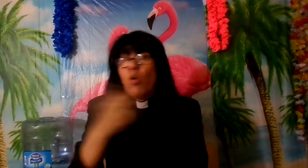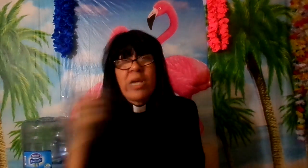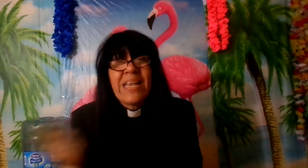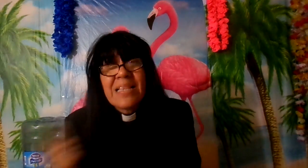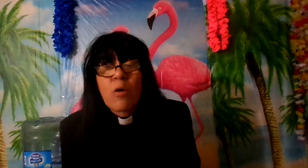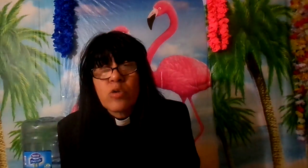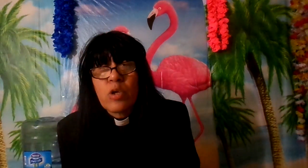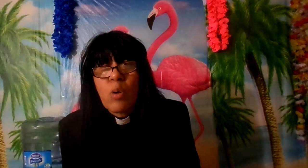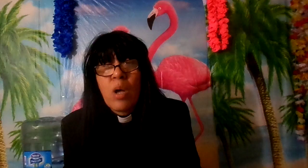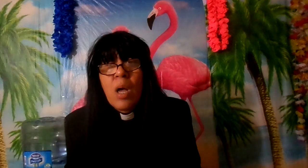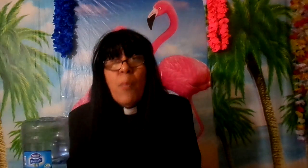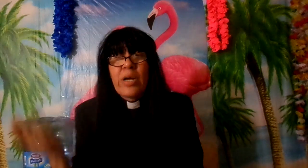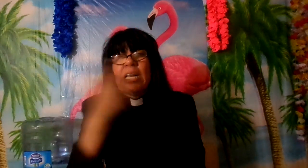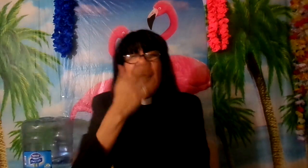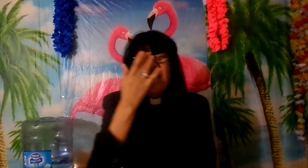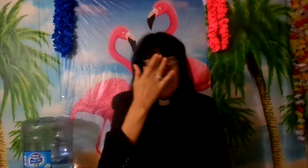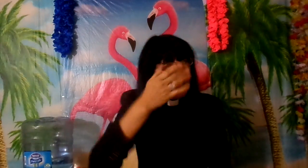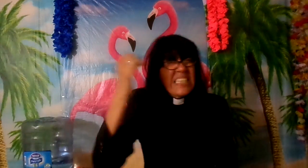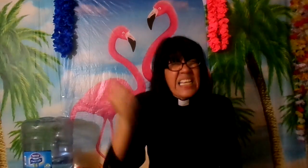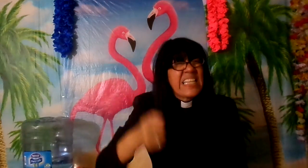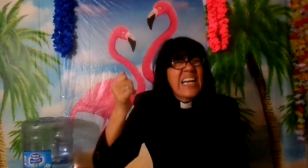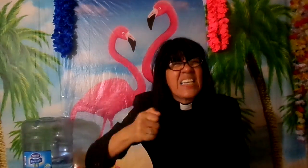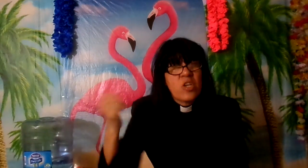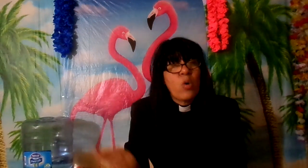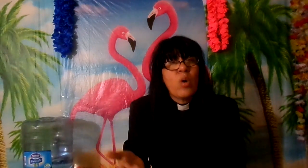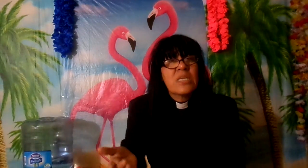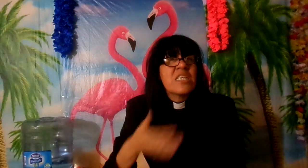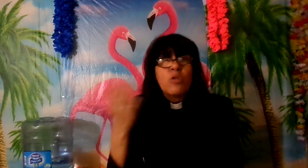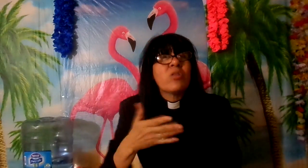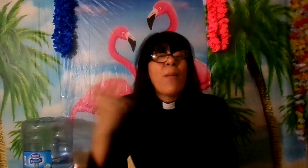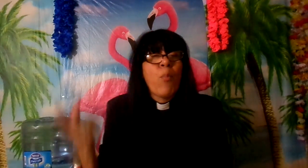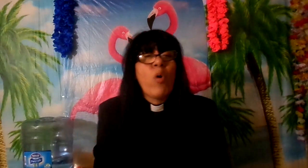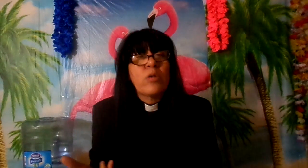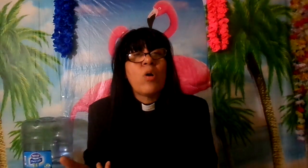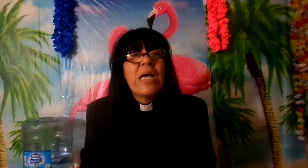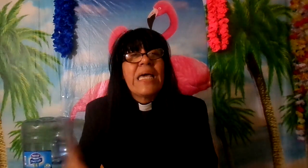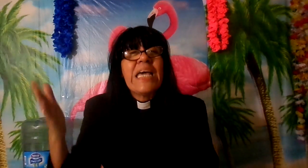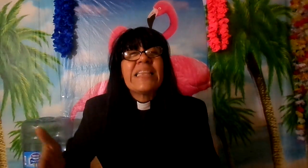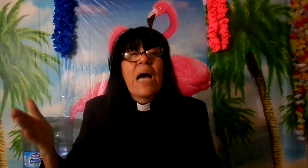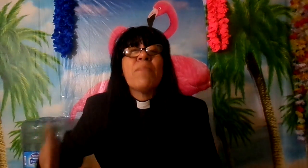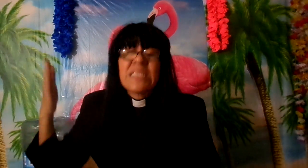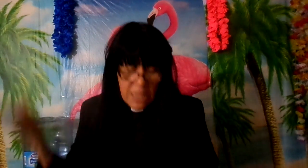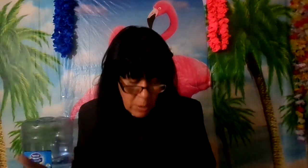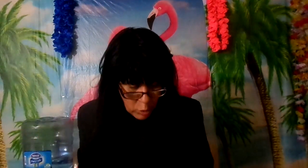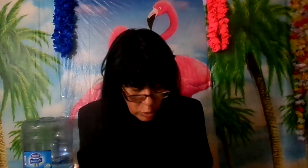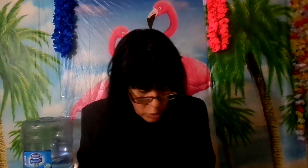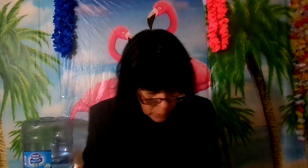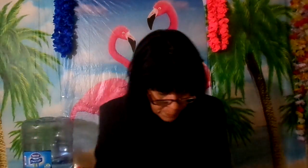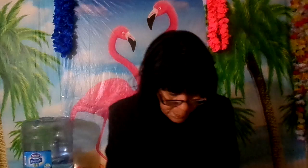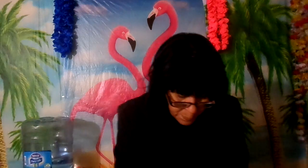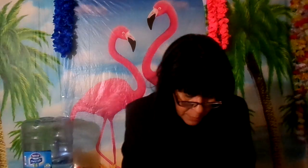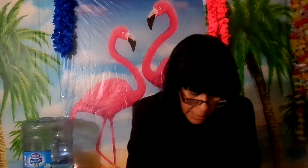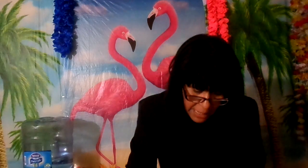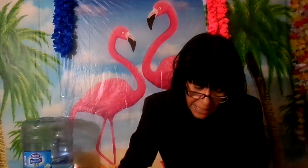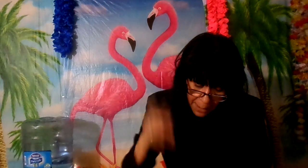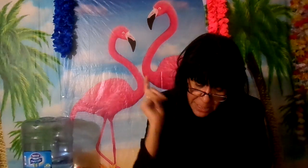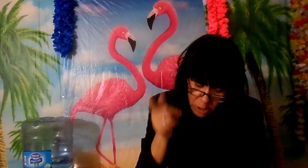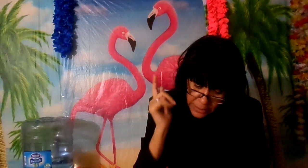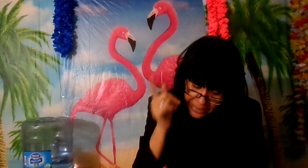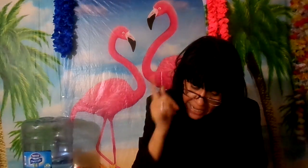no quieren nada con Dios porque la gente detestan a Dios siendo tan bueno y tan misericordioso la misión de este